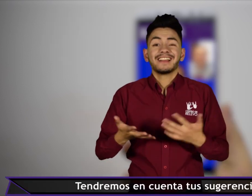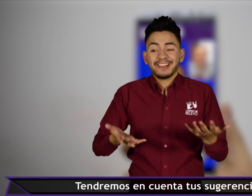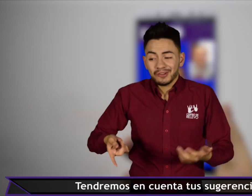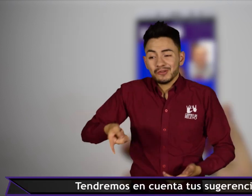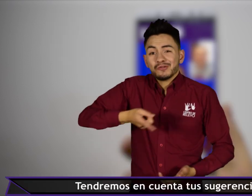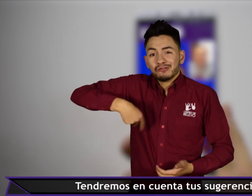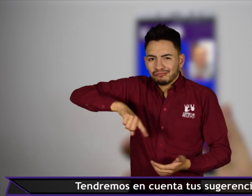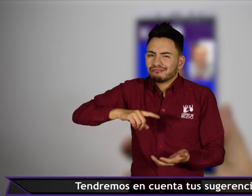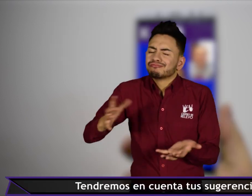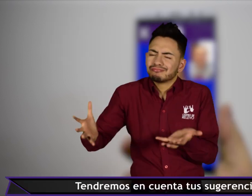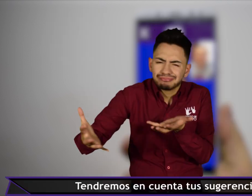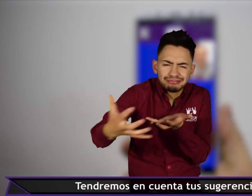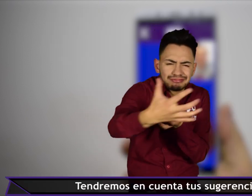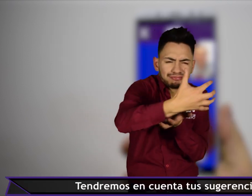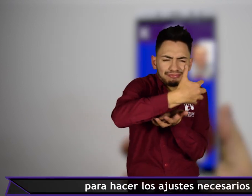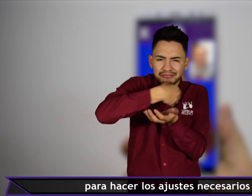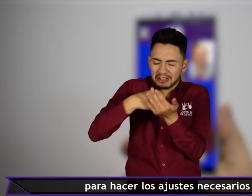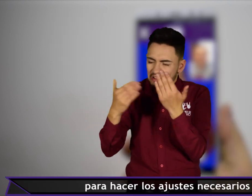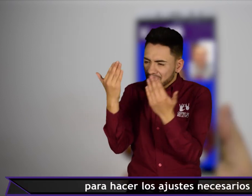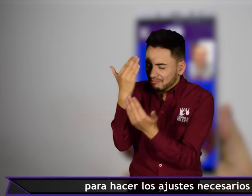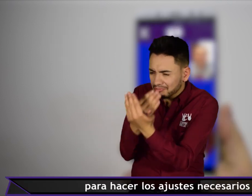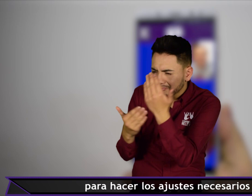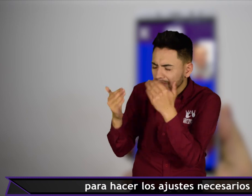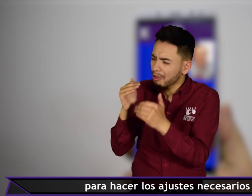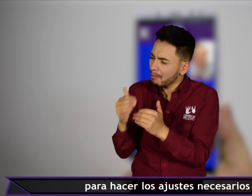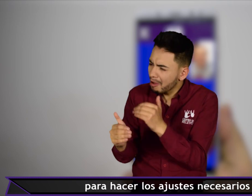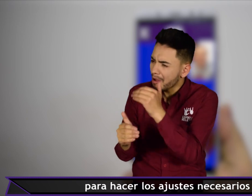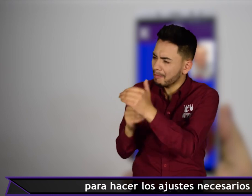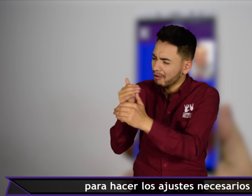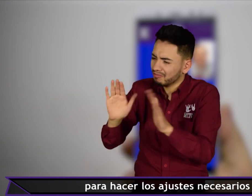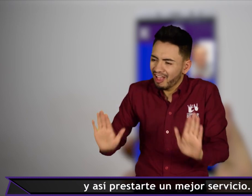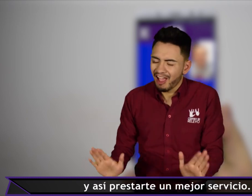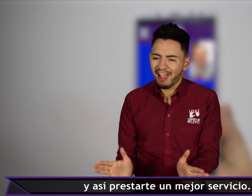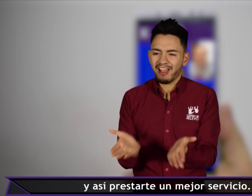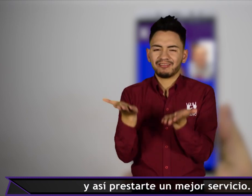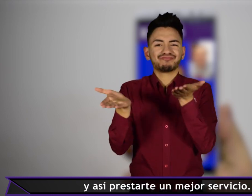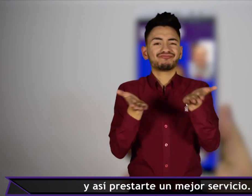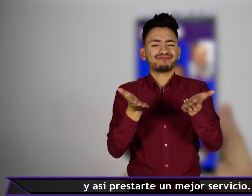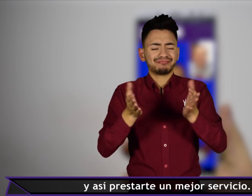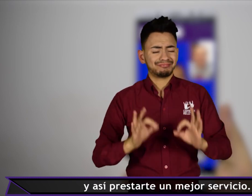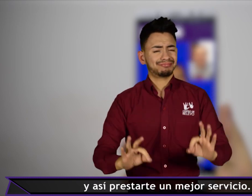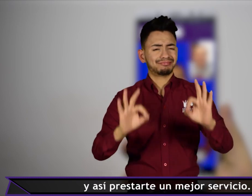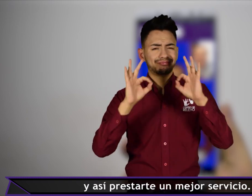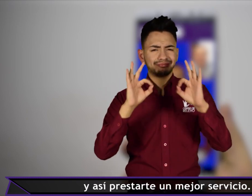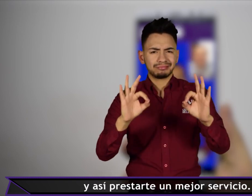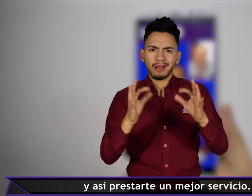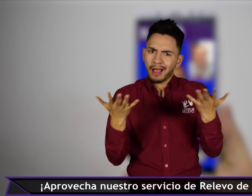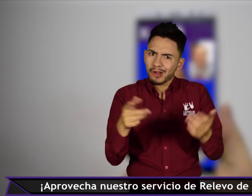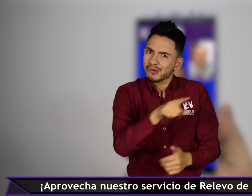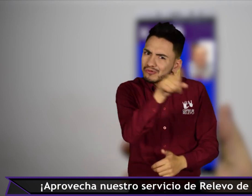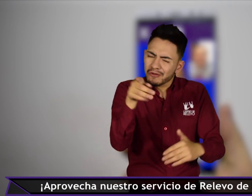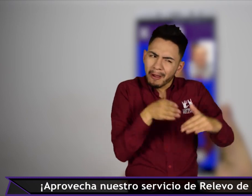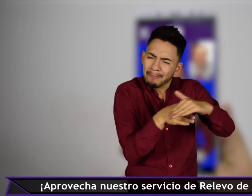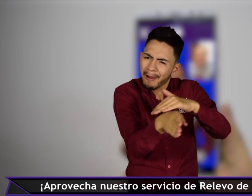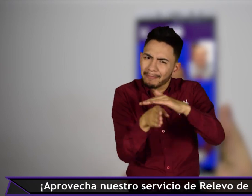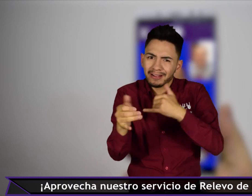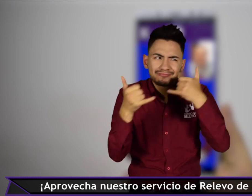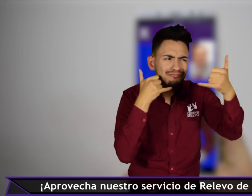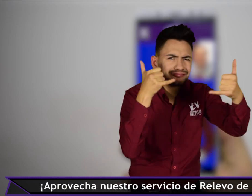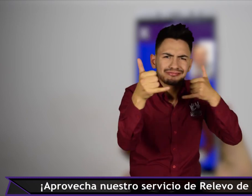Tendremos en cuenta tus sugerencias para hacer los ajustes necesarios y así prestarte un mejor servicio Aprovecha nuestro servicio de